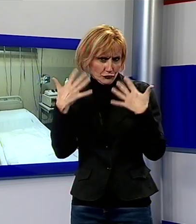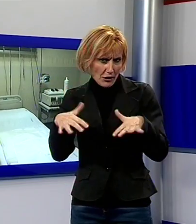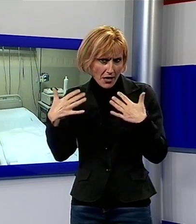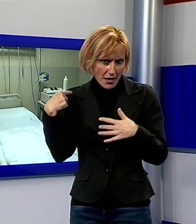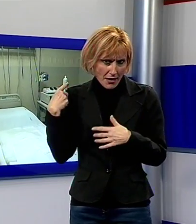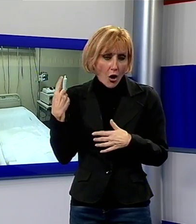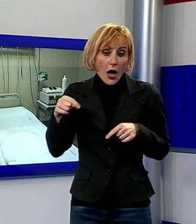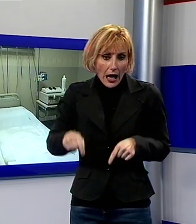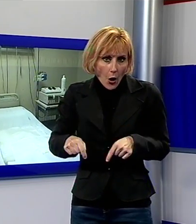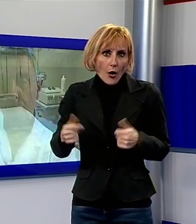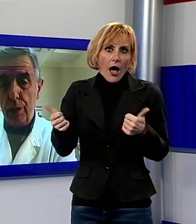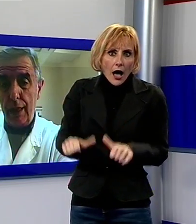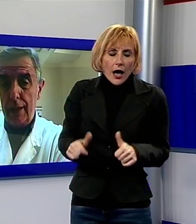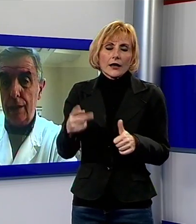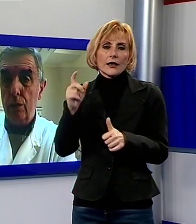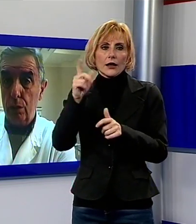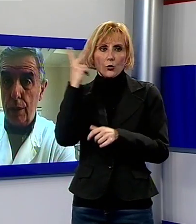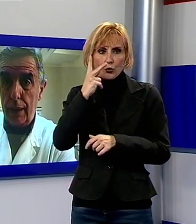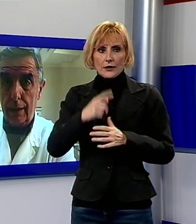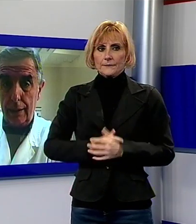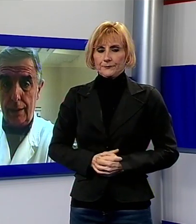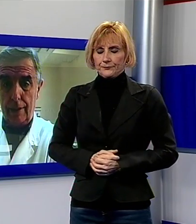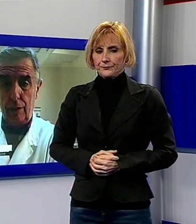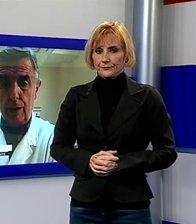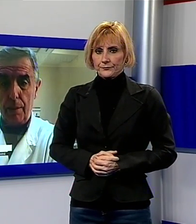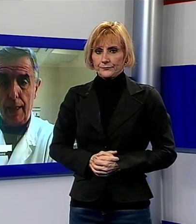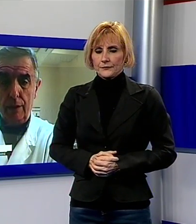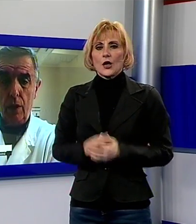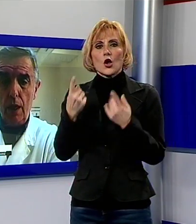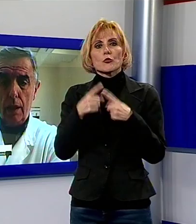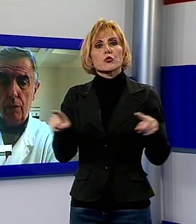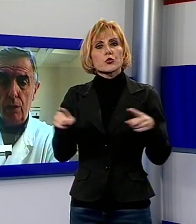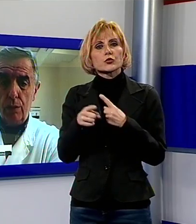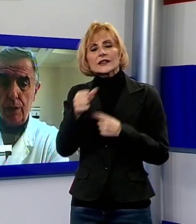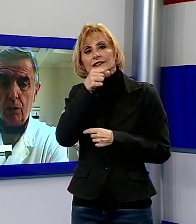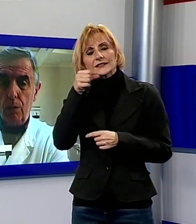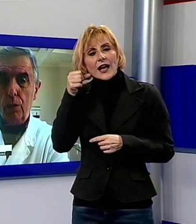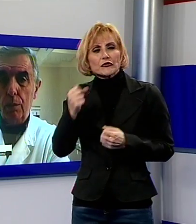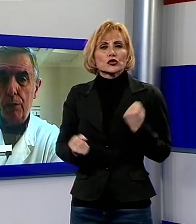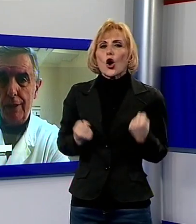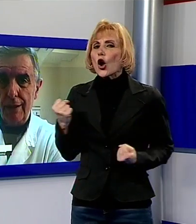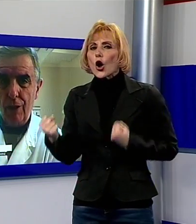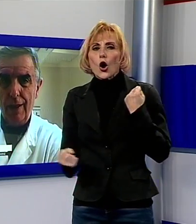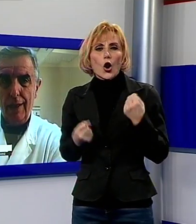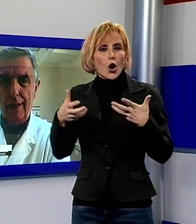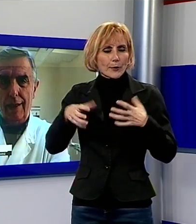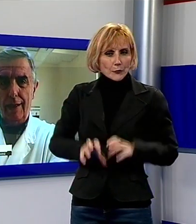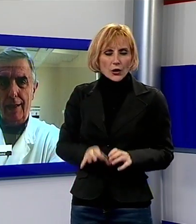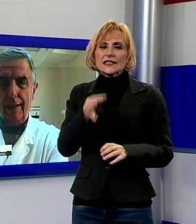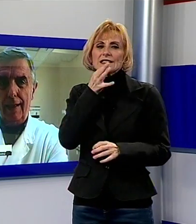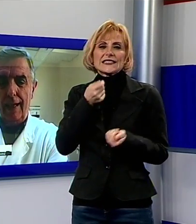La musica contribuisce a ridurre il dolore anche nel travaglio del parto e quindi uno stimolo molto positivo.